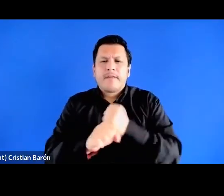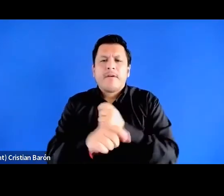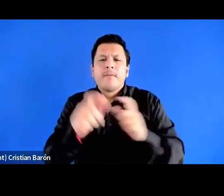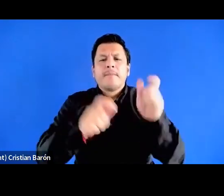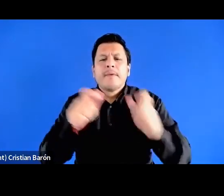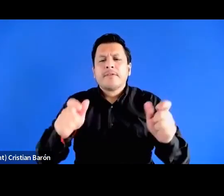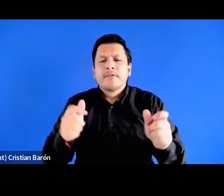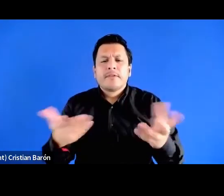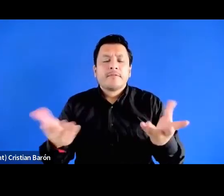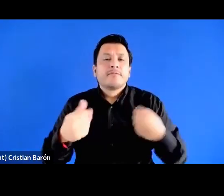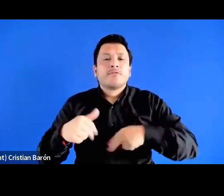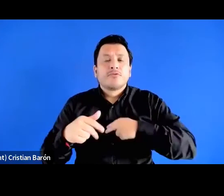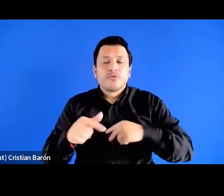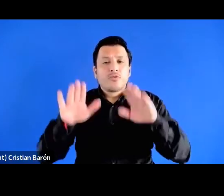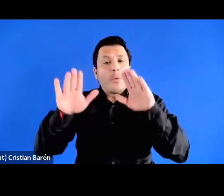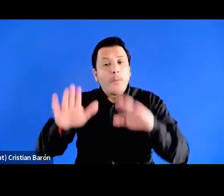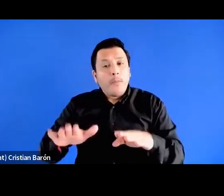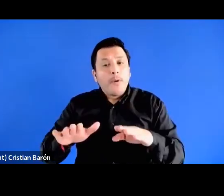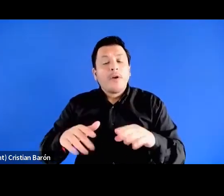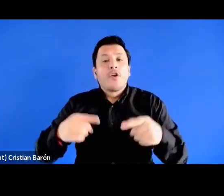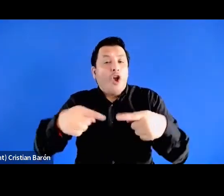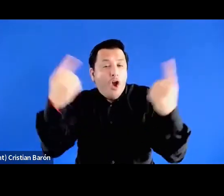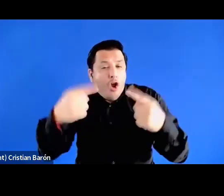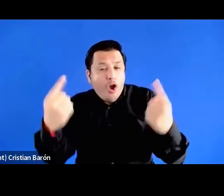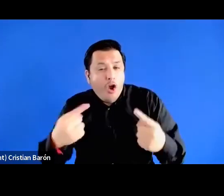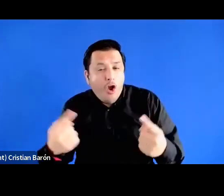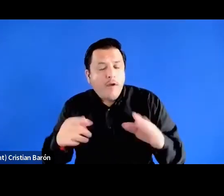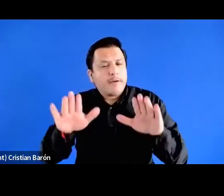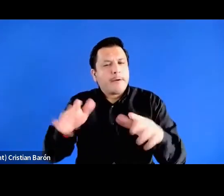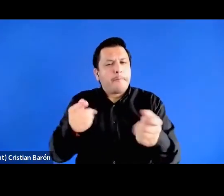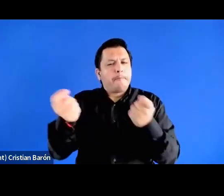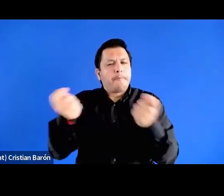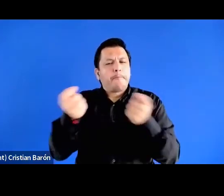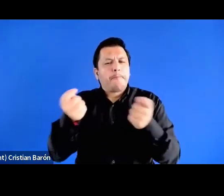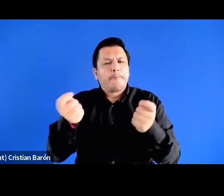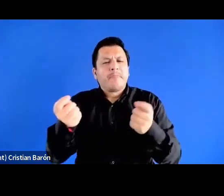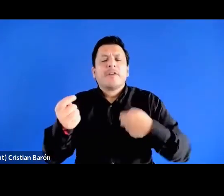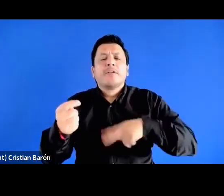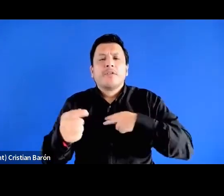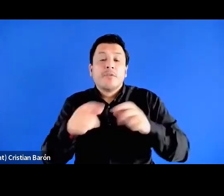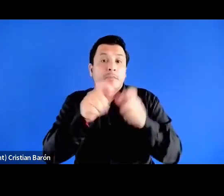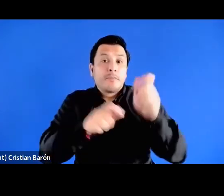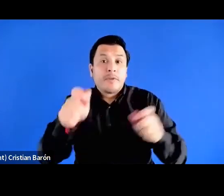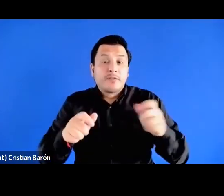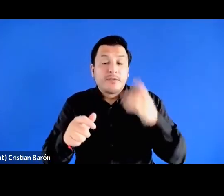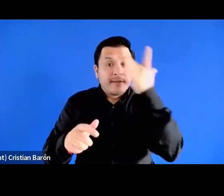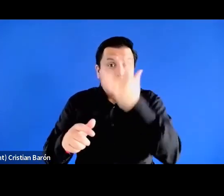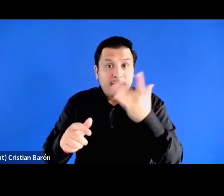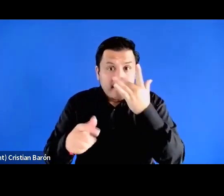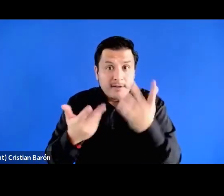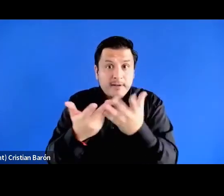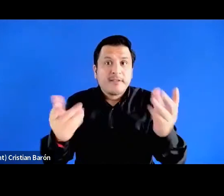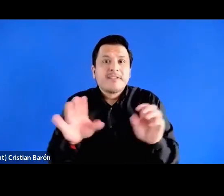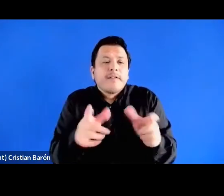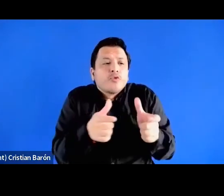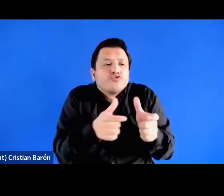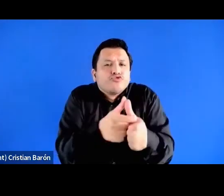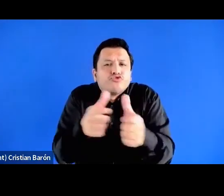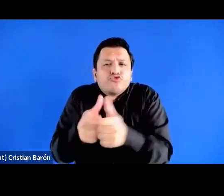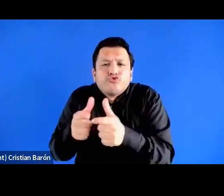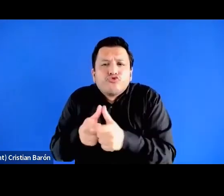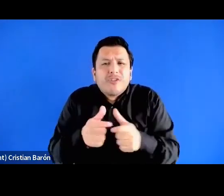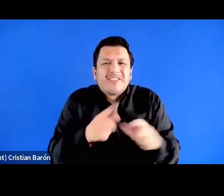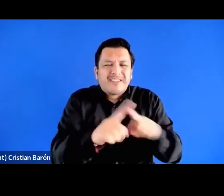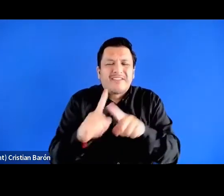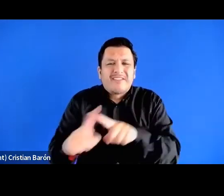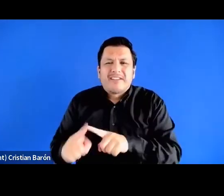Mantenemos los conflictos bajo control, ¿no? Como personas negras, además como otras minorías racializadas